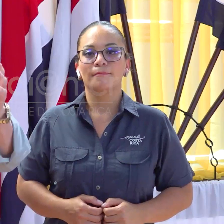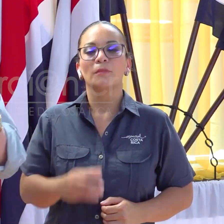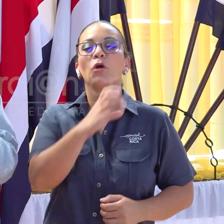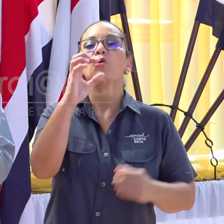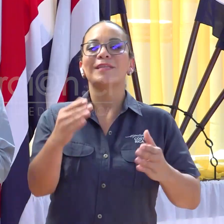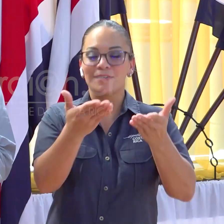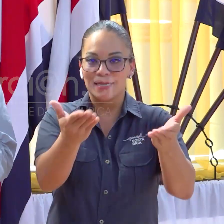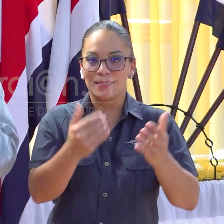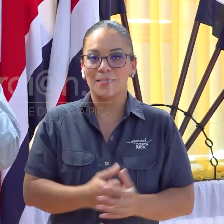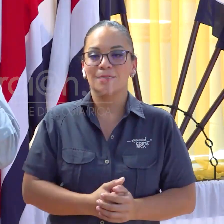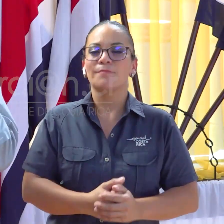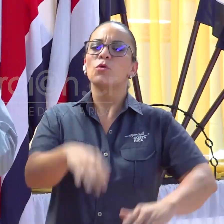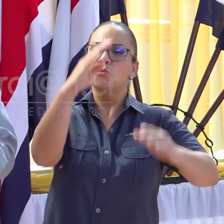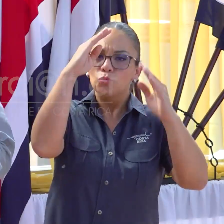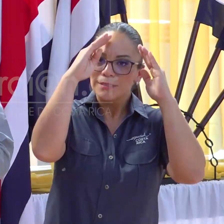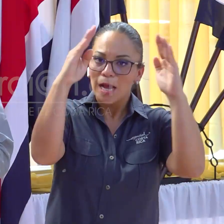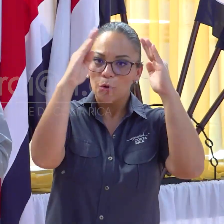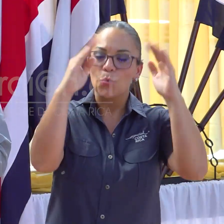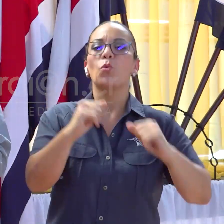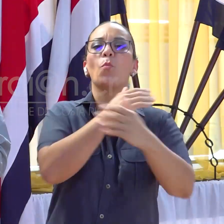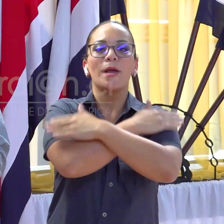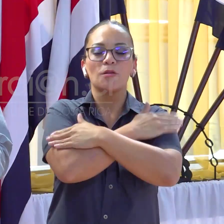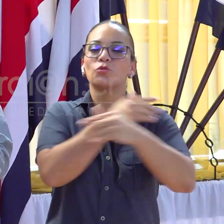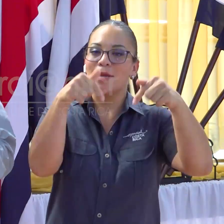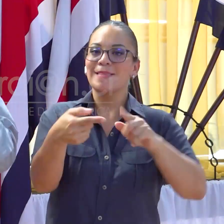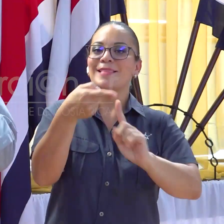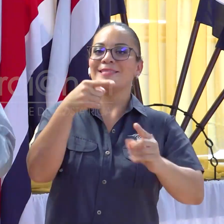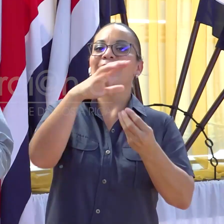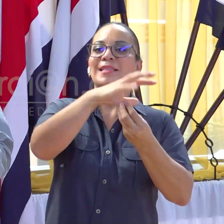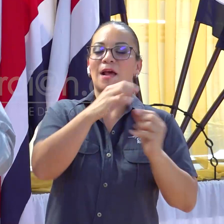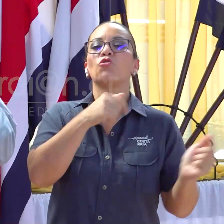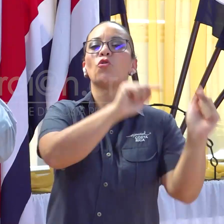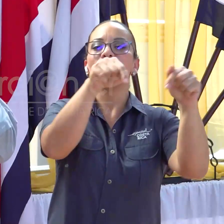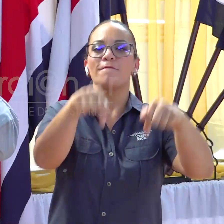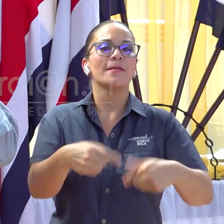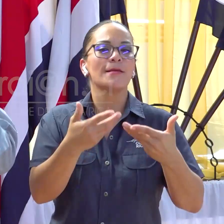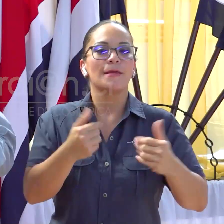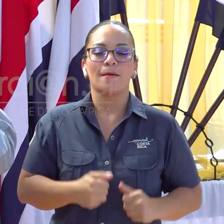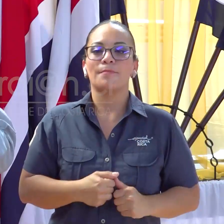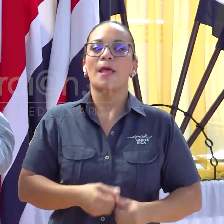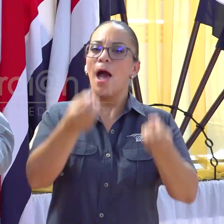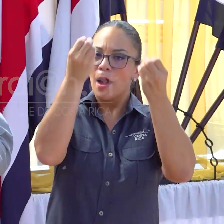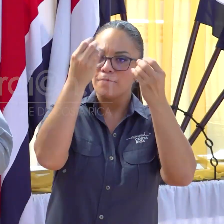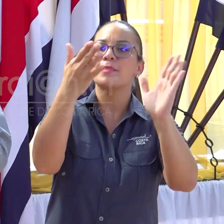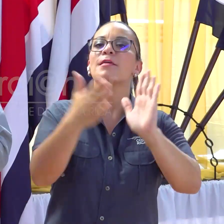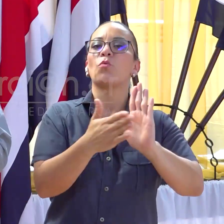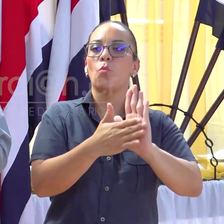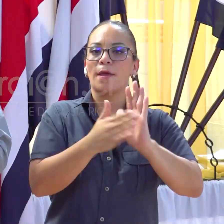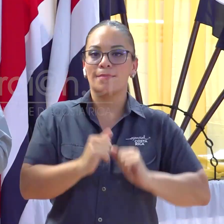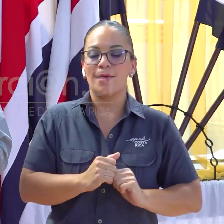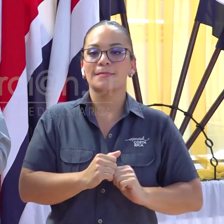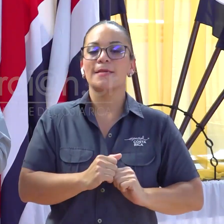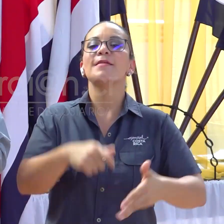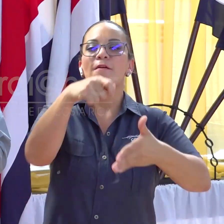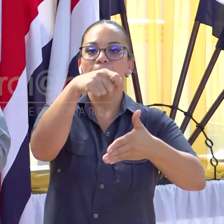Compatriotas, un saludo muy cariñoso desde Naranjo. Vine a rendir cuentas y